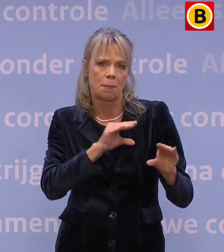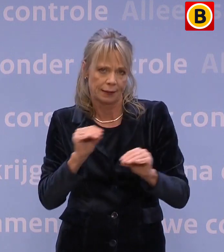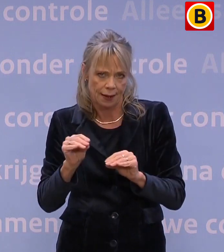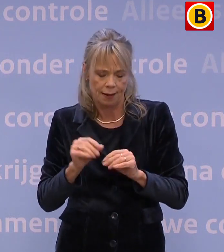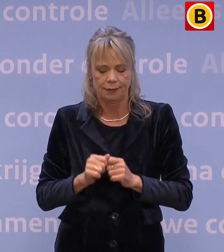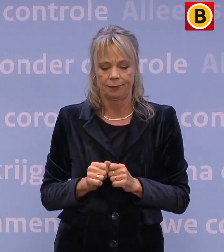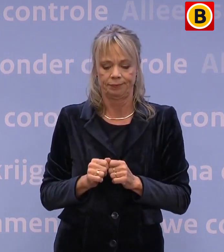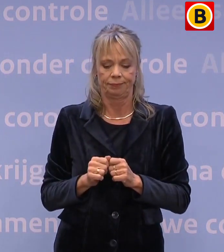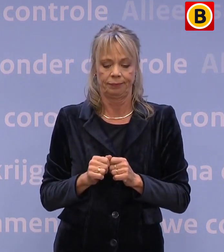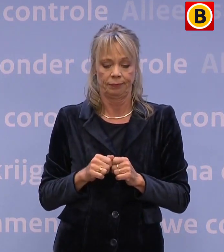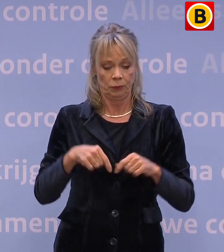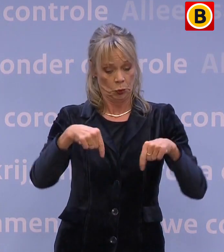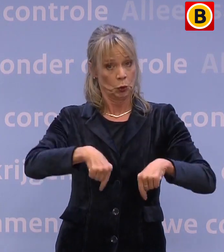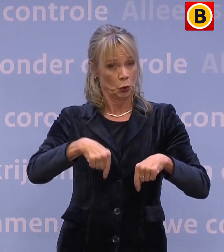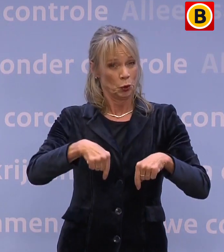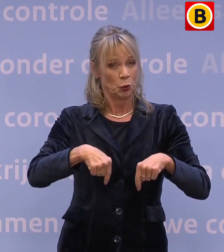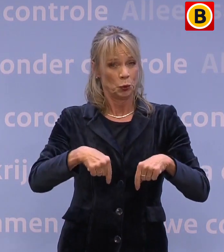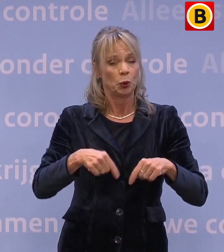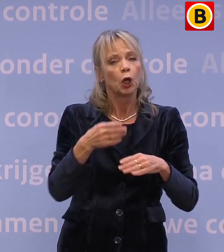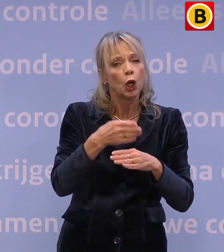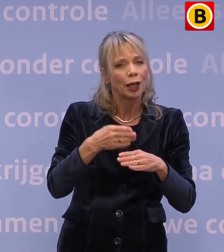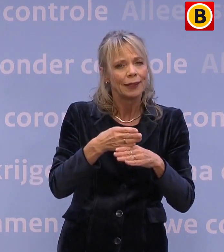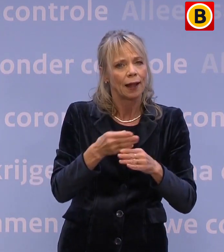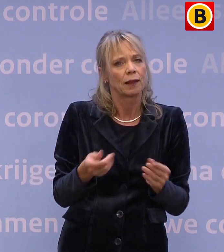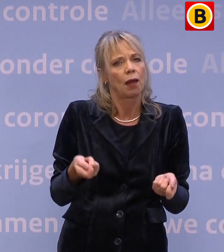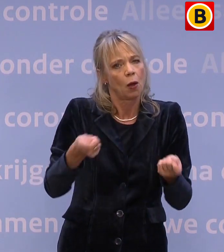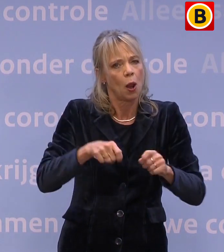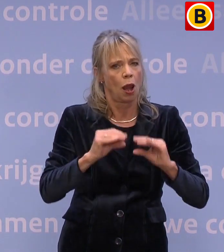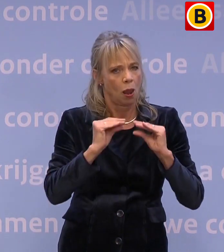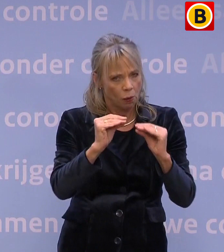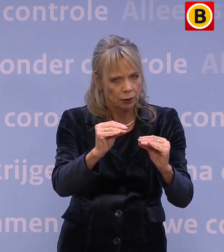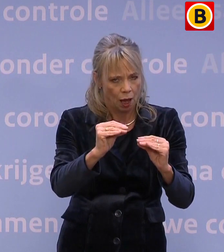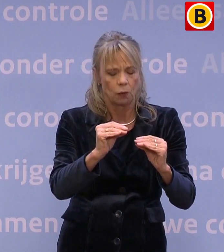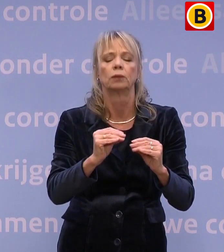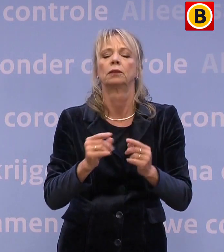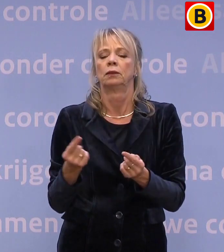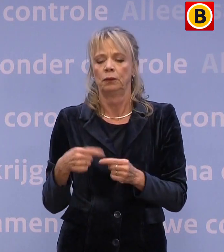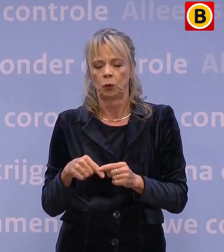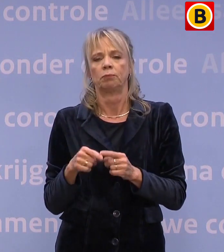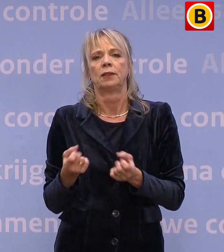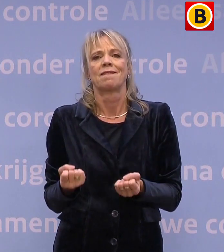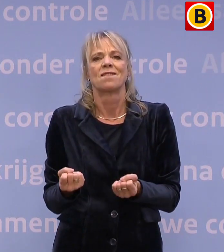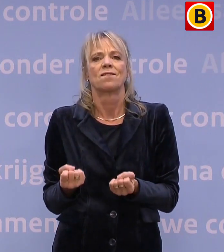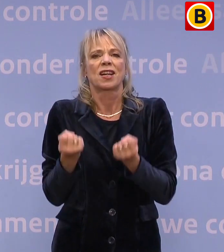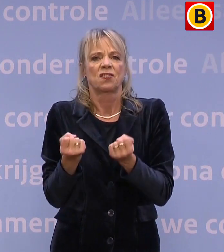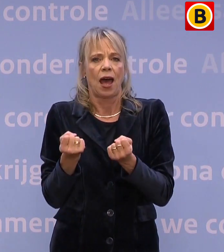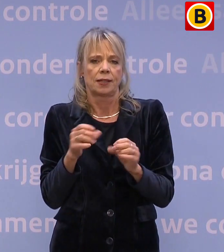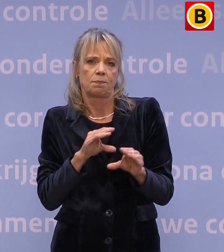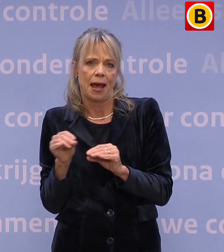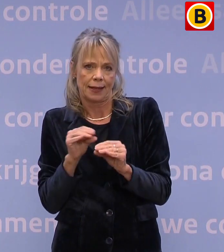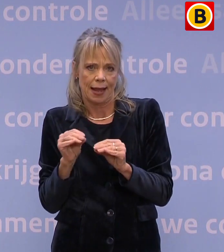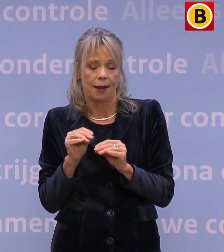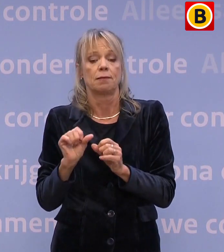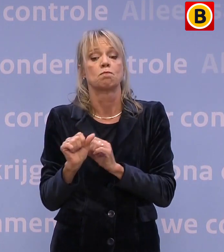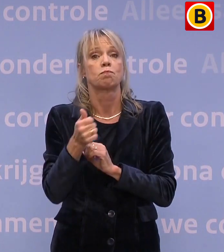Er komt bovenop de huidige gedeeltelijke lockdown een verzwaringspakket voor het hele land. Dat pakket gaat morgen in op